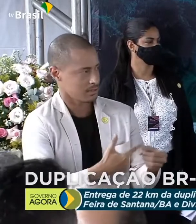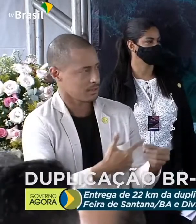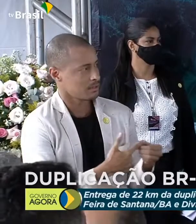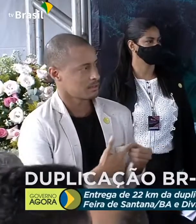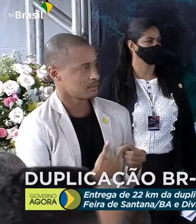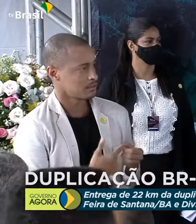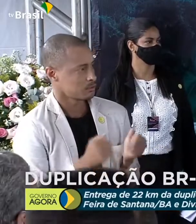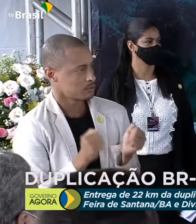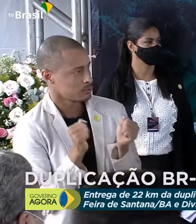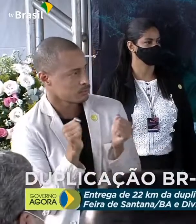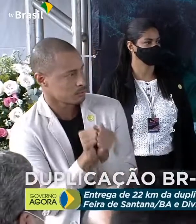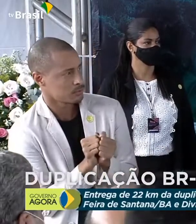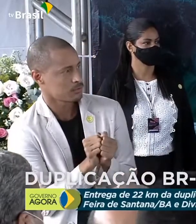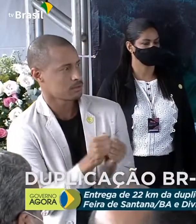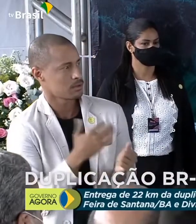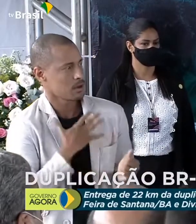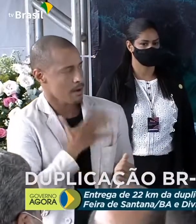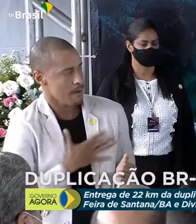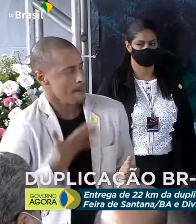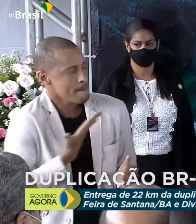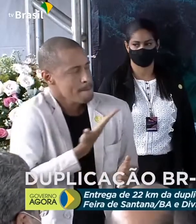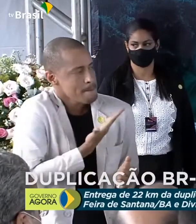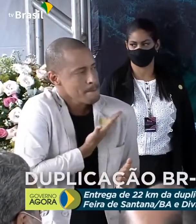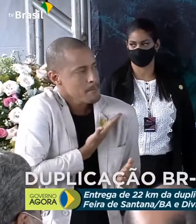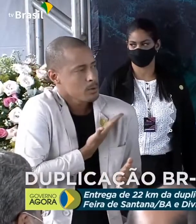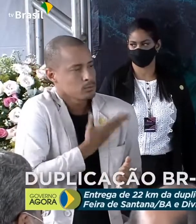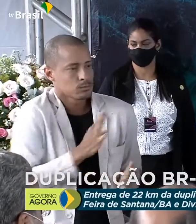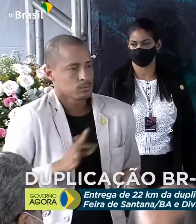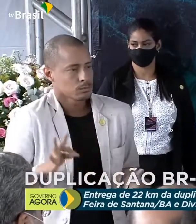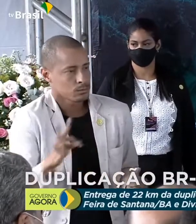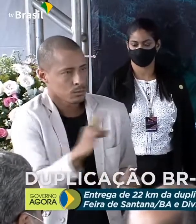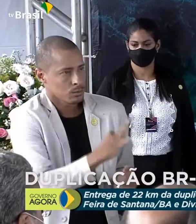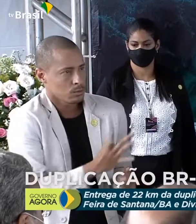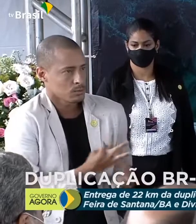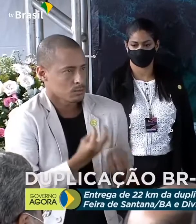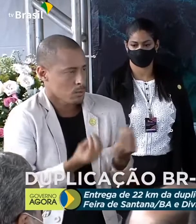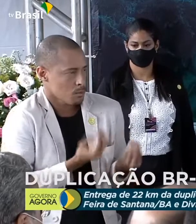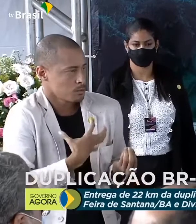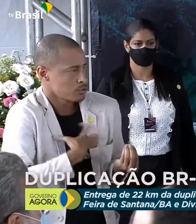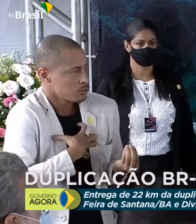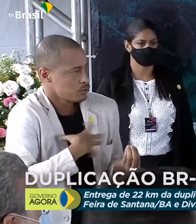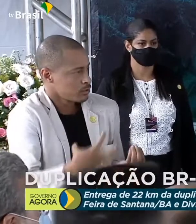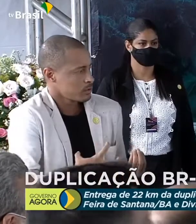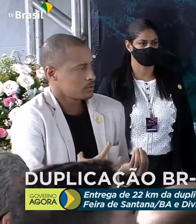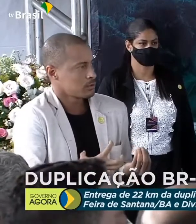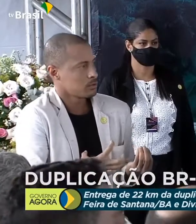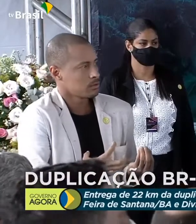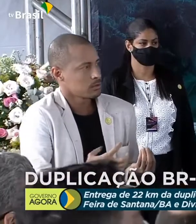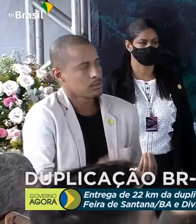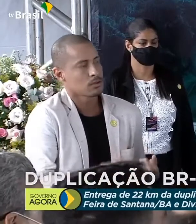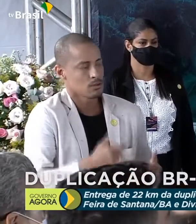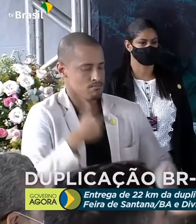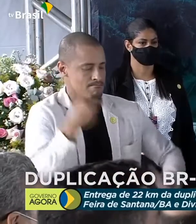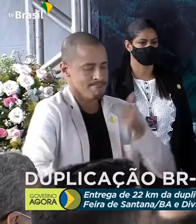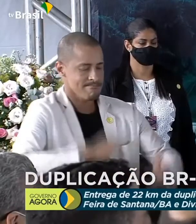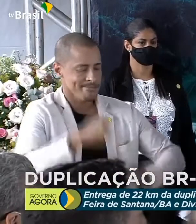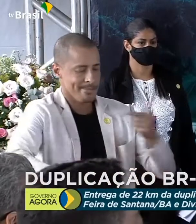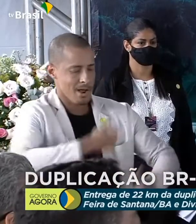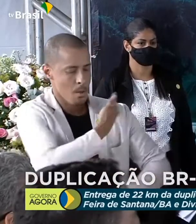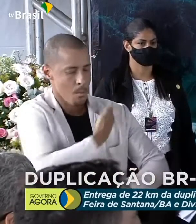Prezadas Amigos e Amigos. É dessa forma, pessoal, que chega a ação do governo.